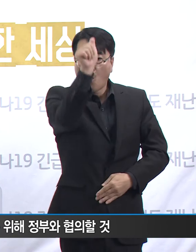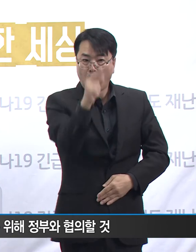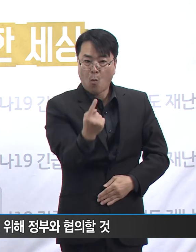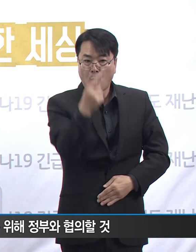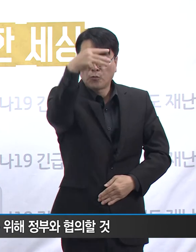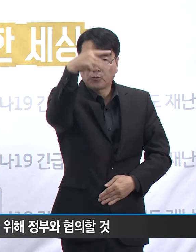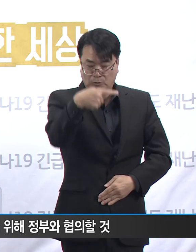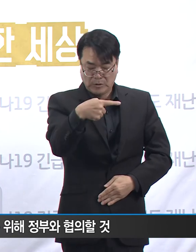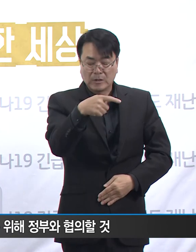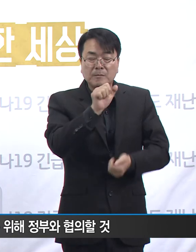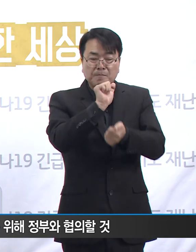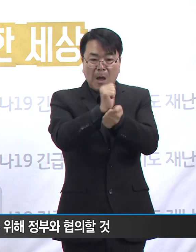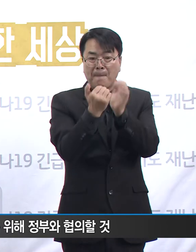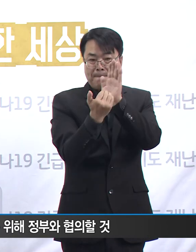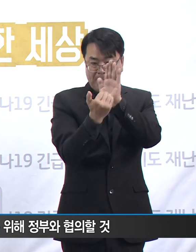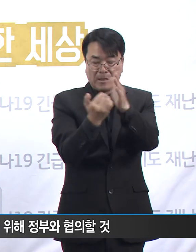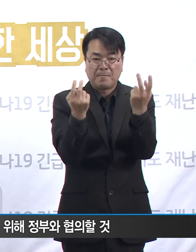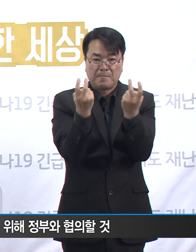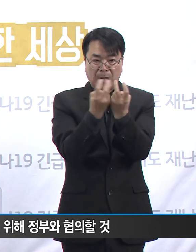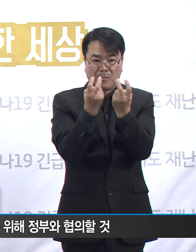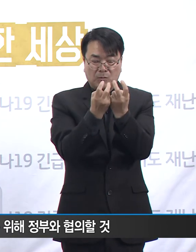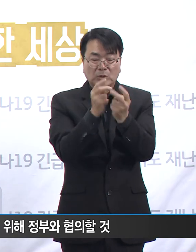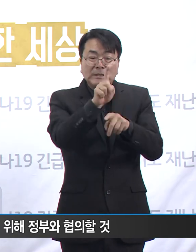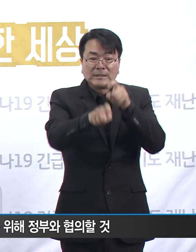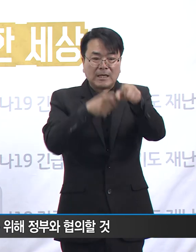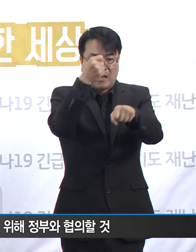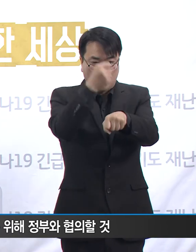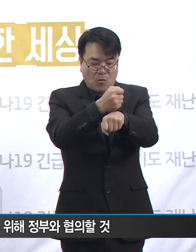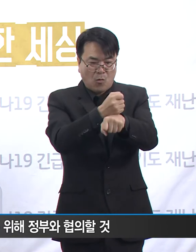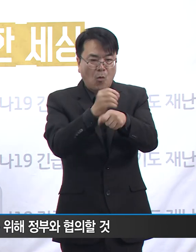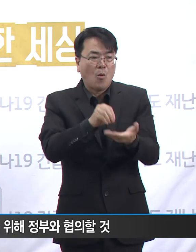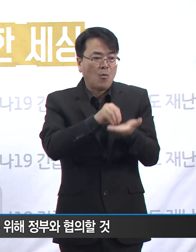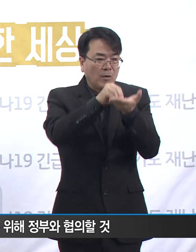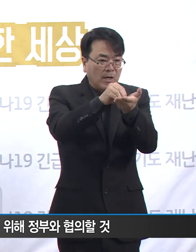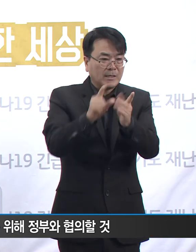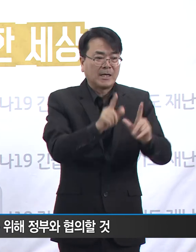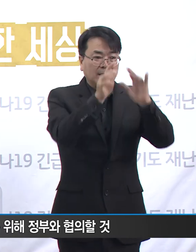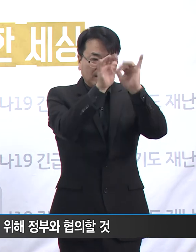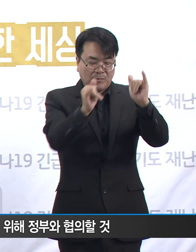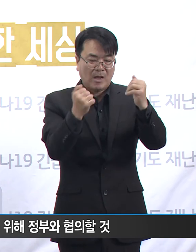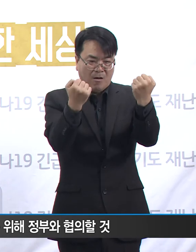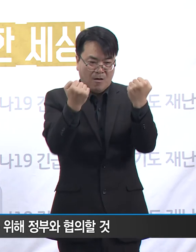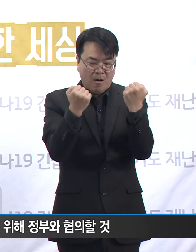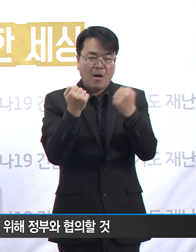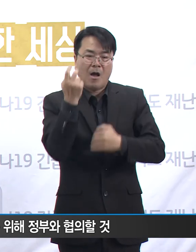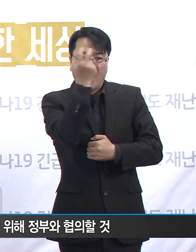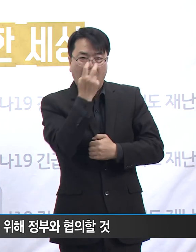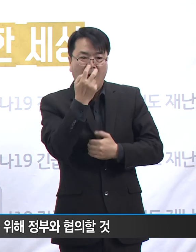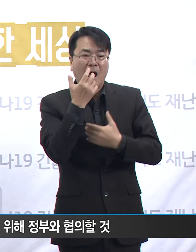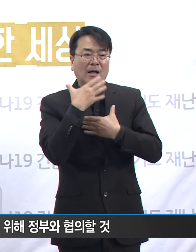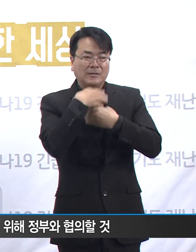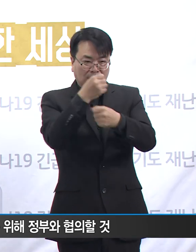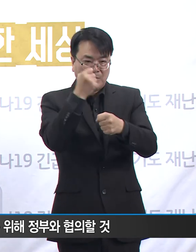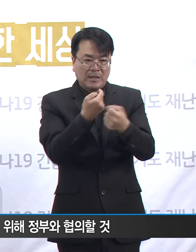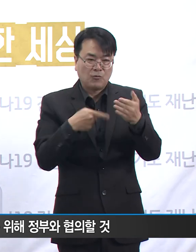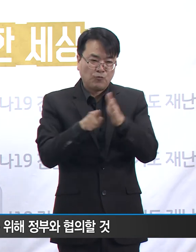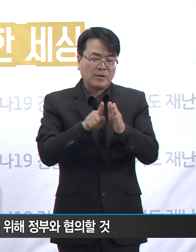추가적인 감염 확산도 억제하고 환자 입소자들의 건강 역시 최대한 안전하게 지키겠습니다.